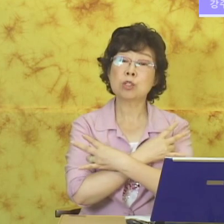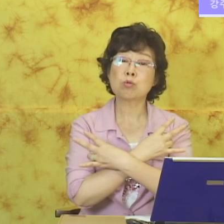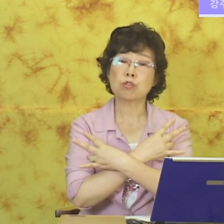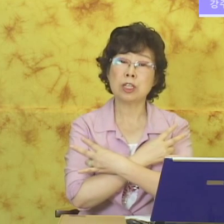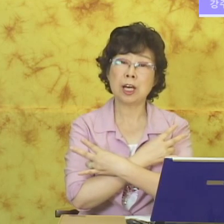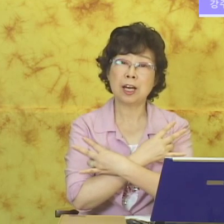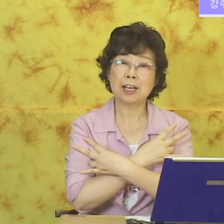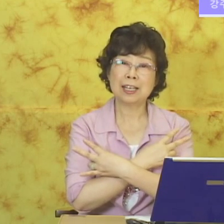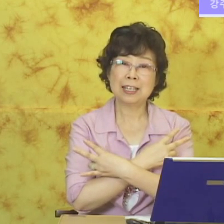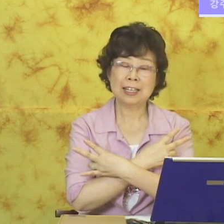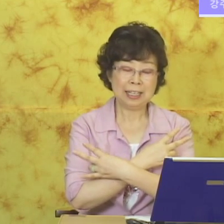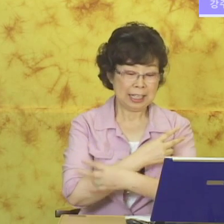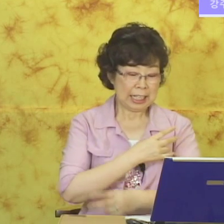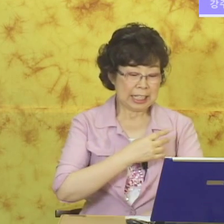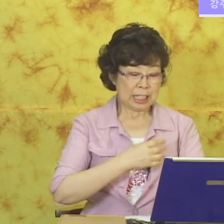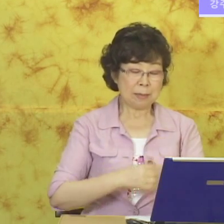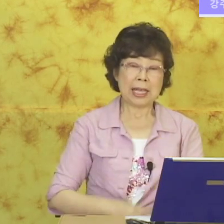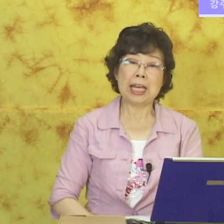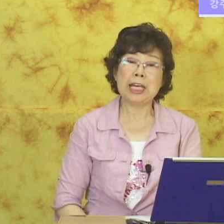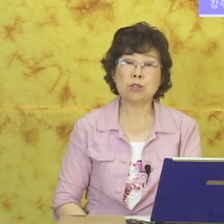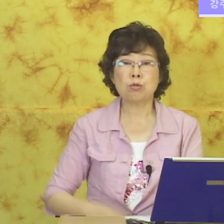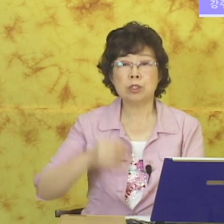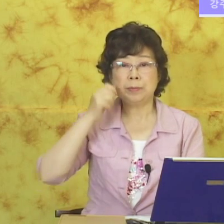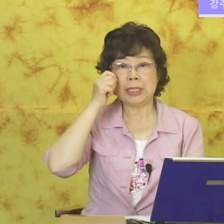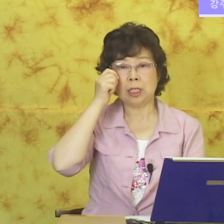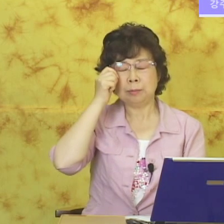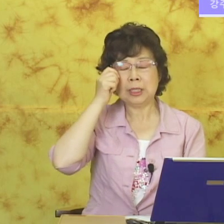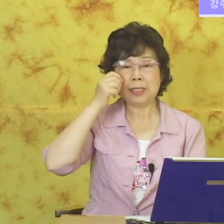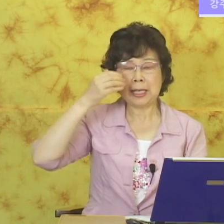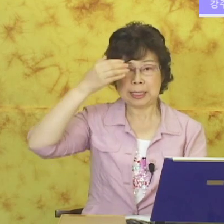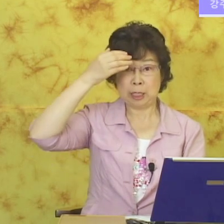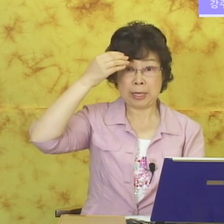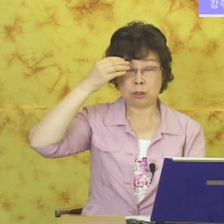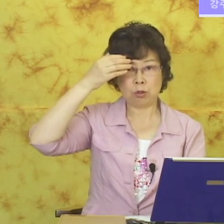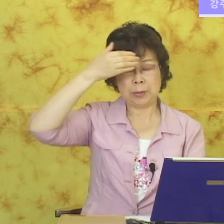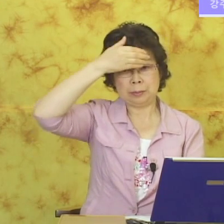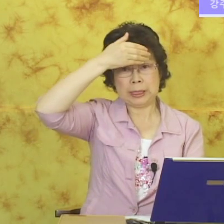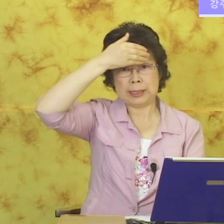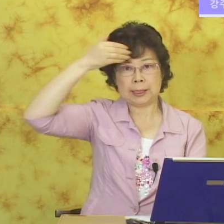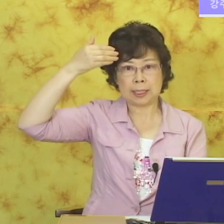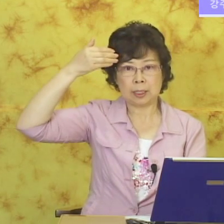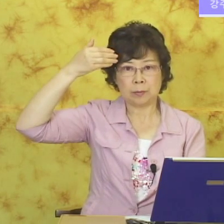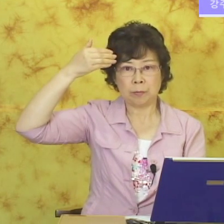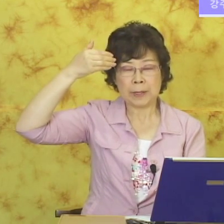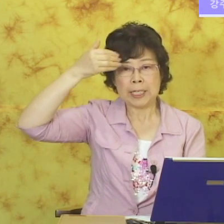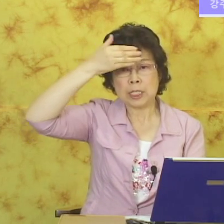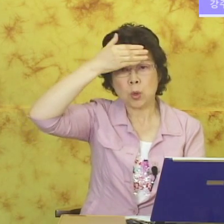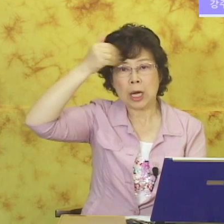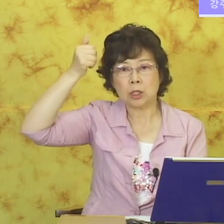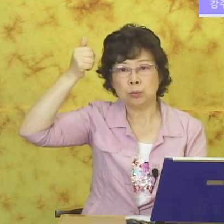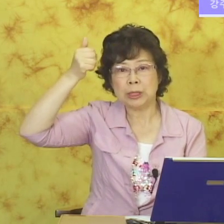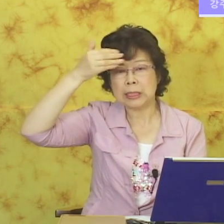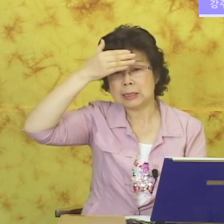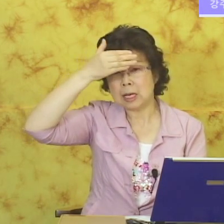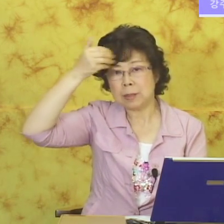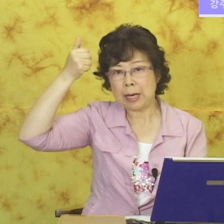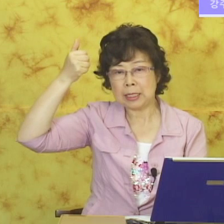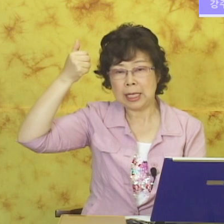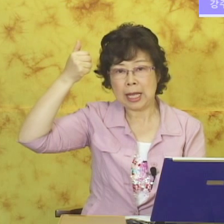숙녀. 이마에 주름이 없는 거예요. 자 이마에 주름이 없이 착. 이때 손가락을 움직이는 사람이 많은데